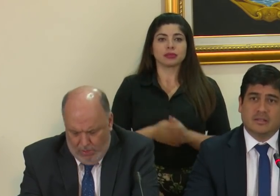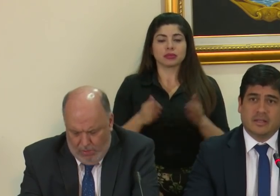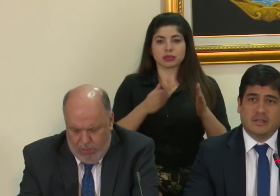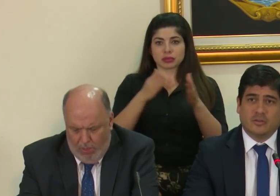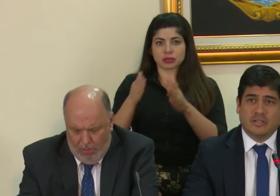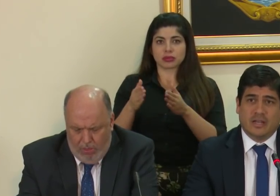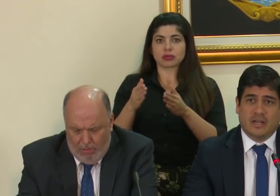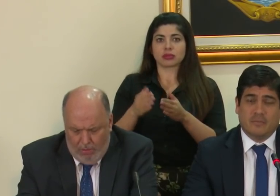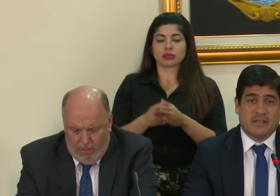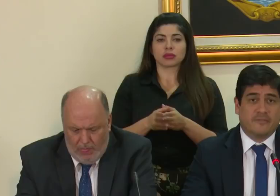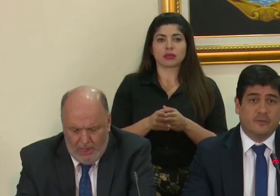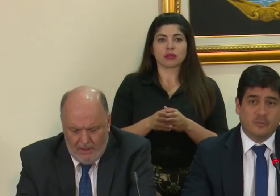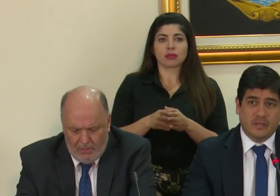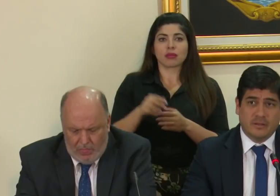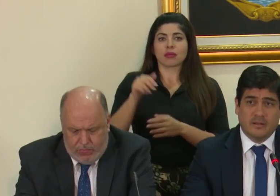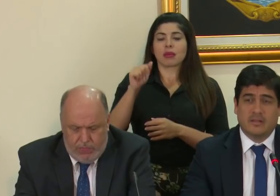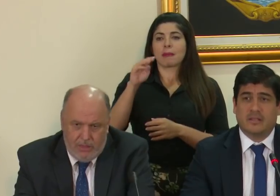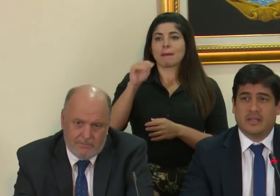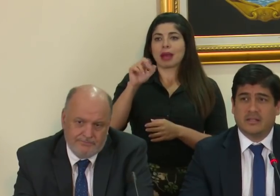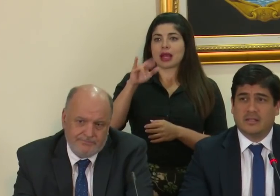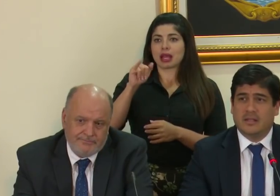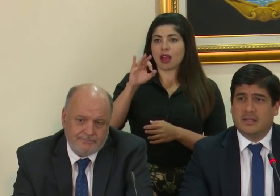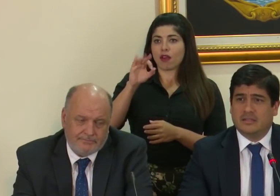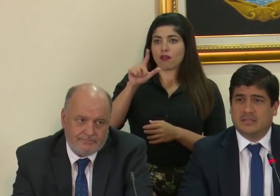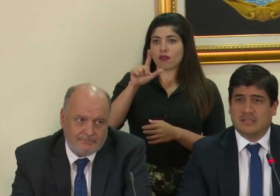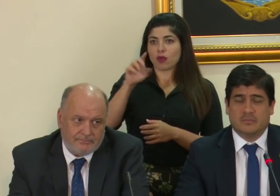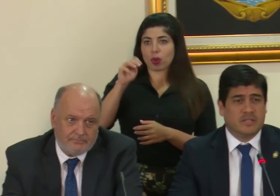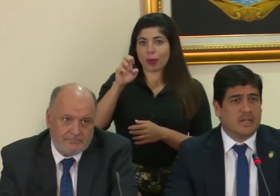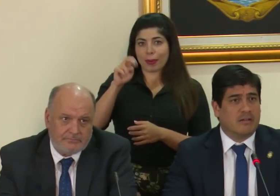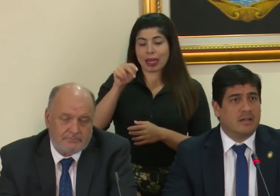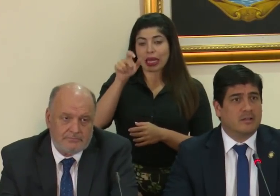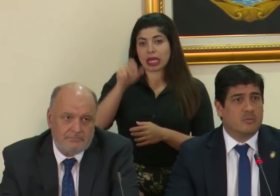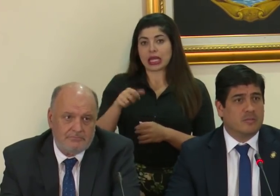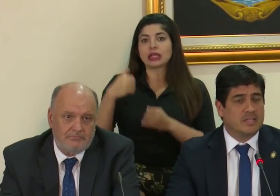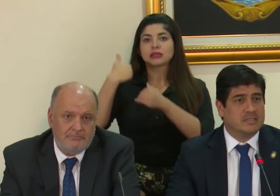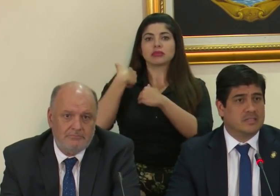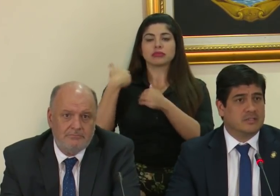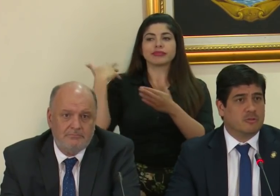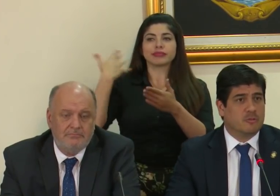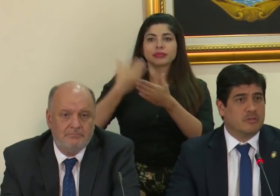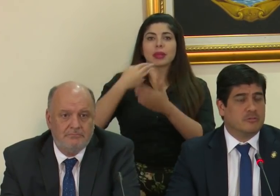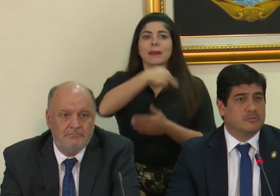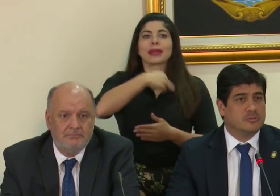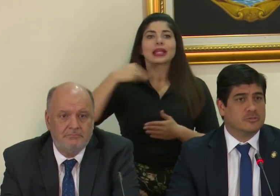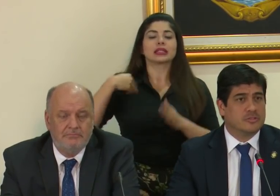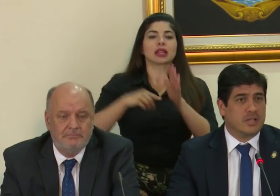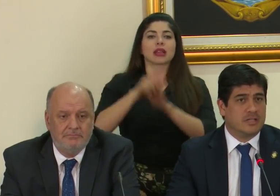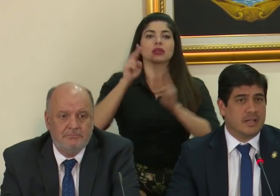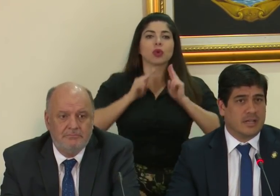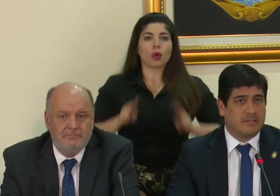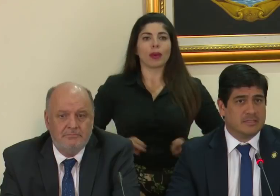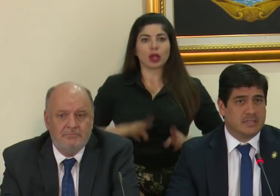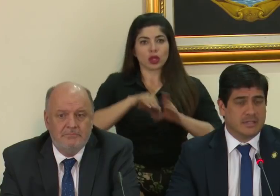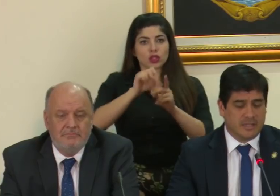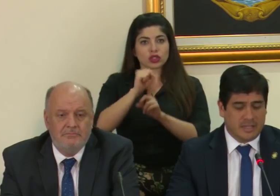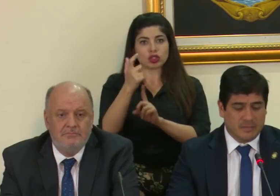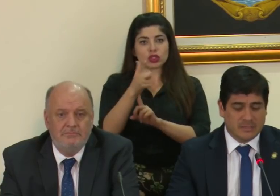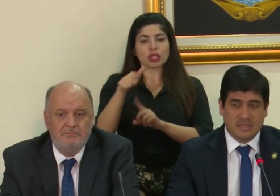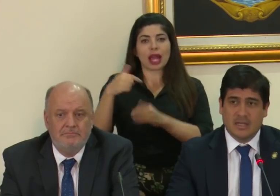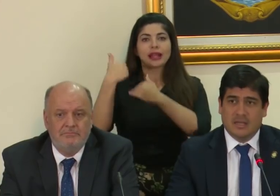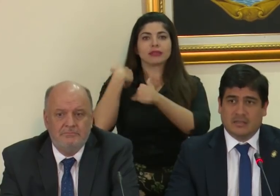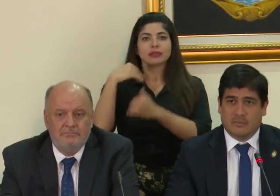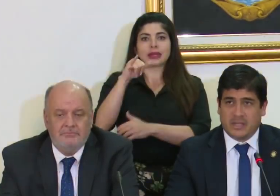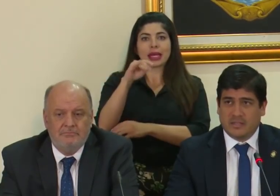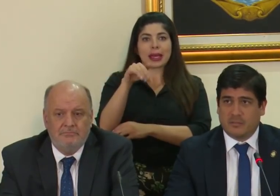de doña María Fulmen, quien se desempeñaba como Ministra de Desarrollo Humano e Inclusión Social y a la cabeza del